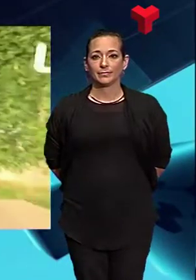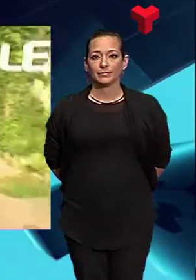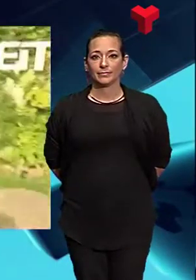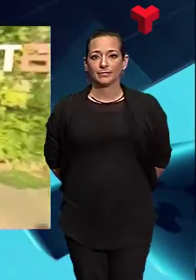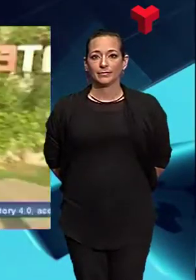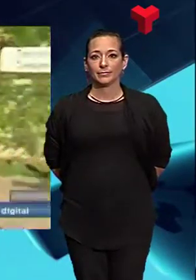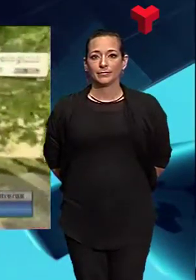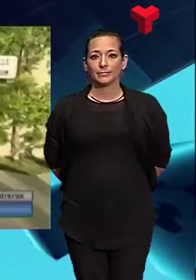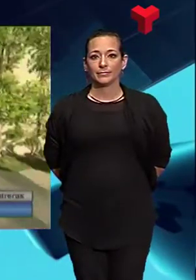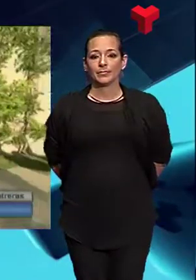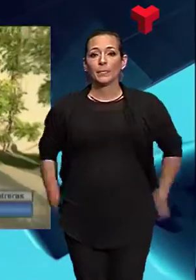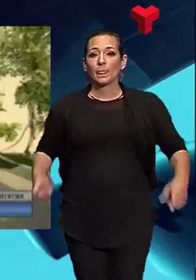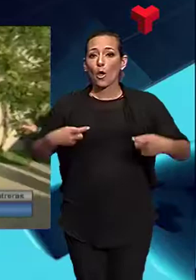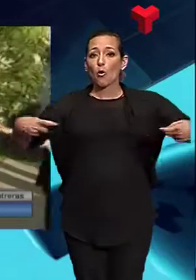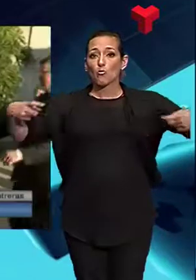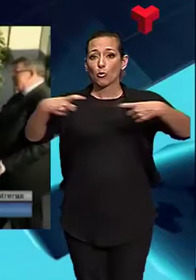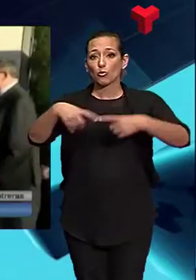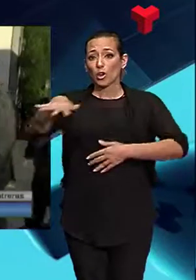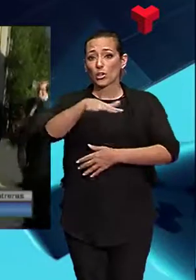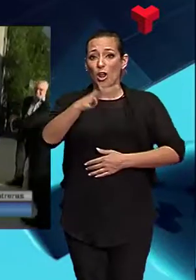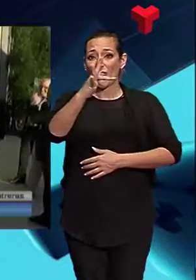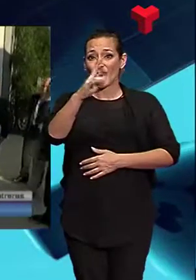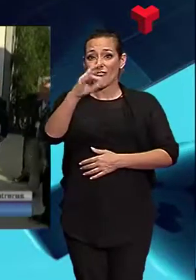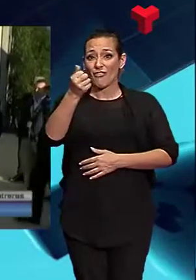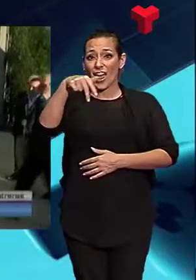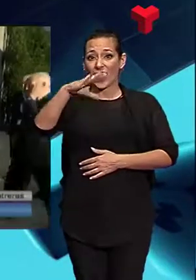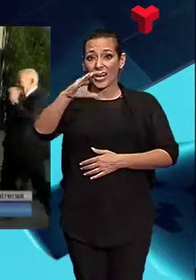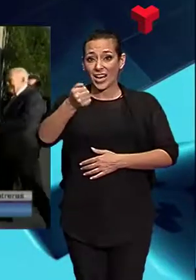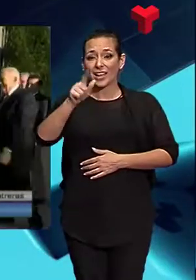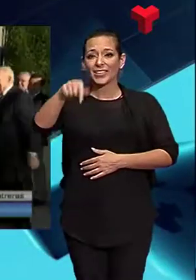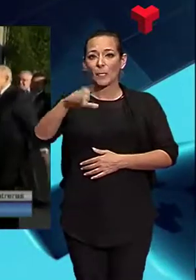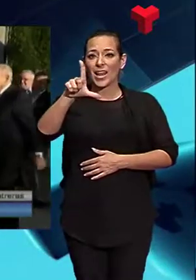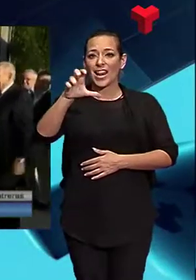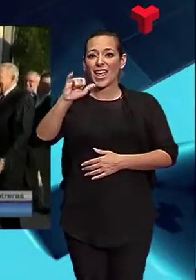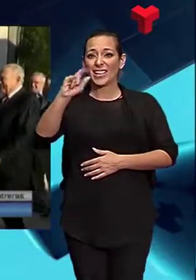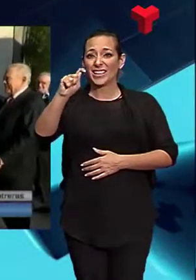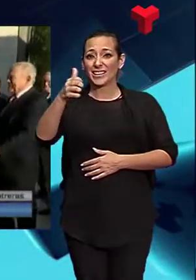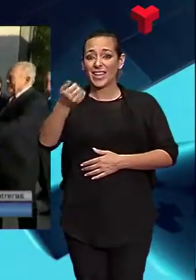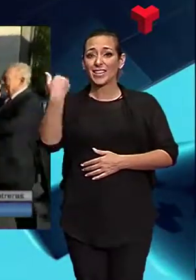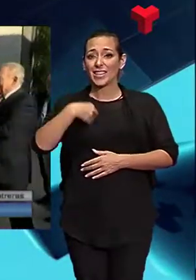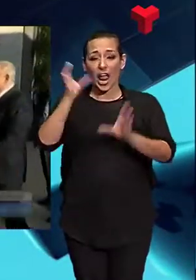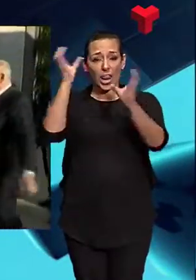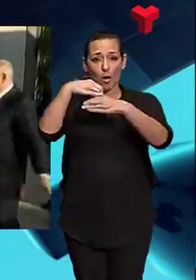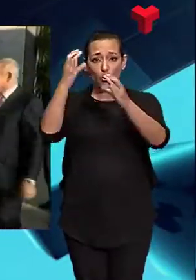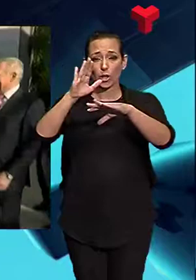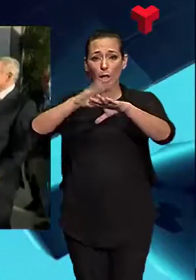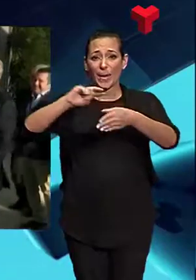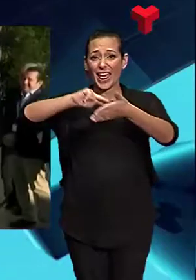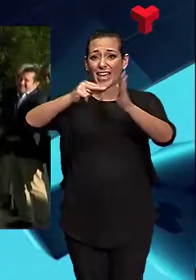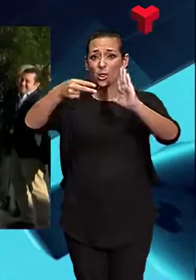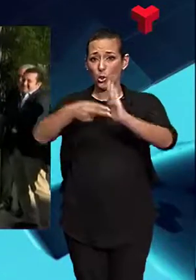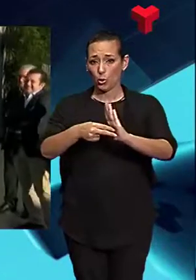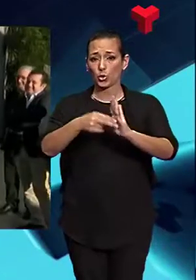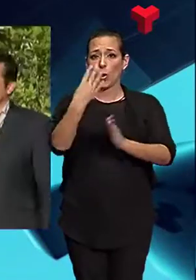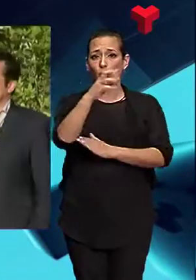El Consorci de la Zona Franca de Barcelona i a l'Etat posen en marxa un nou laboratori d'alta tecnologia per a la indústria 4.0 i la incubació de